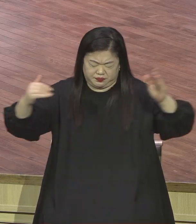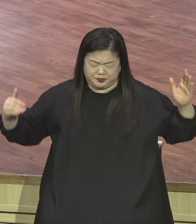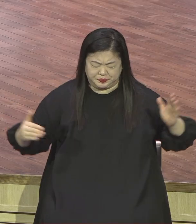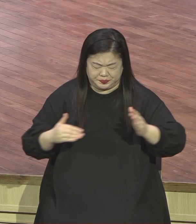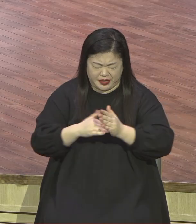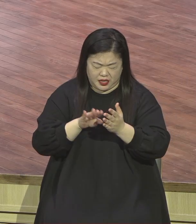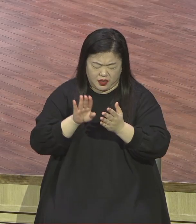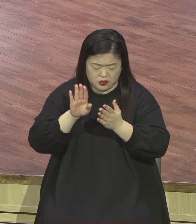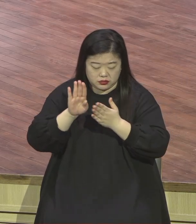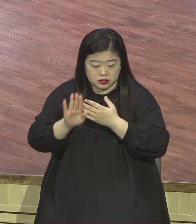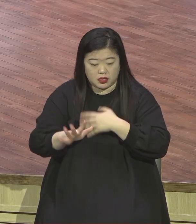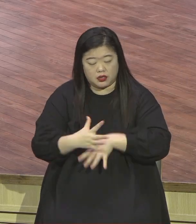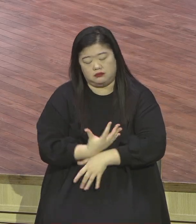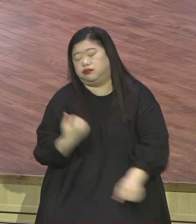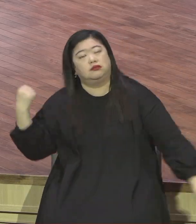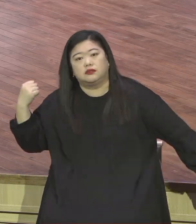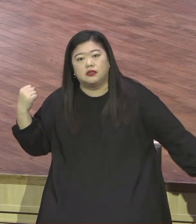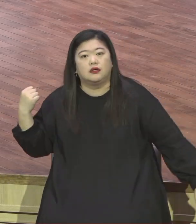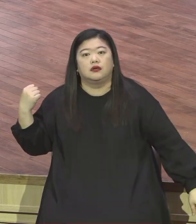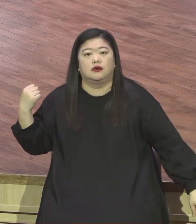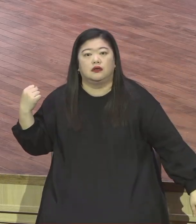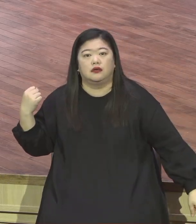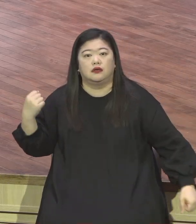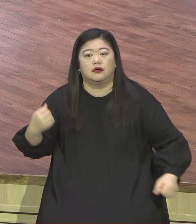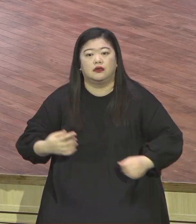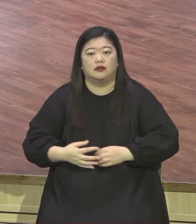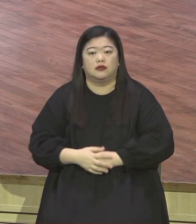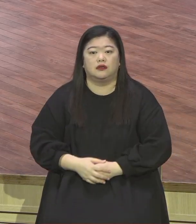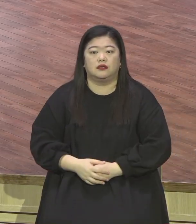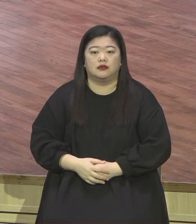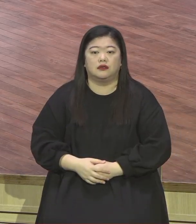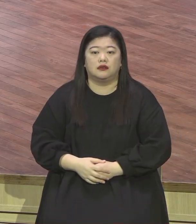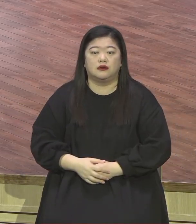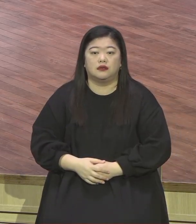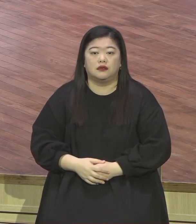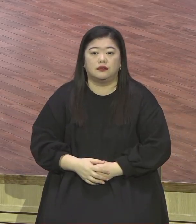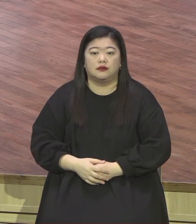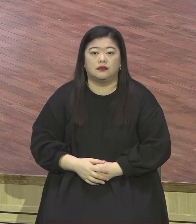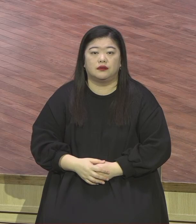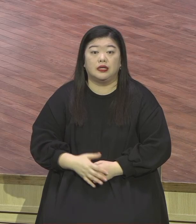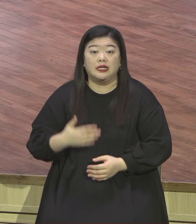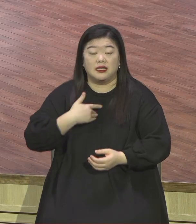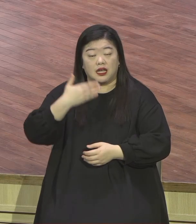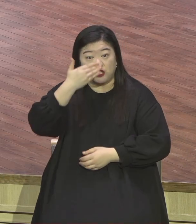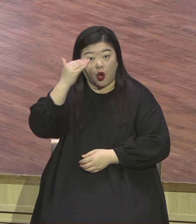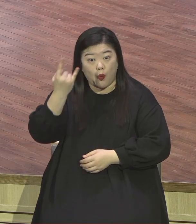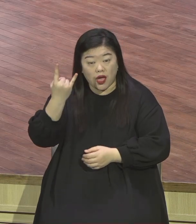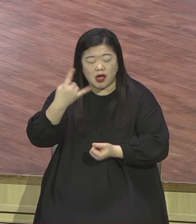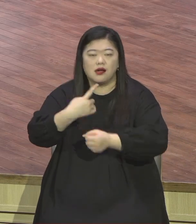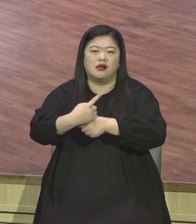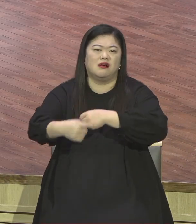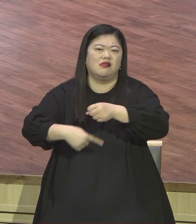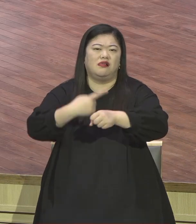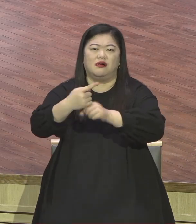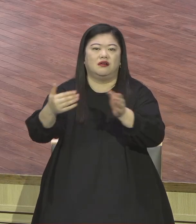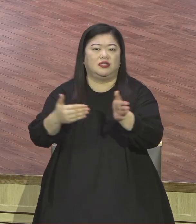회장을 40여 명 데리고 1080까지 올리고 끝 부장 맡았다 한 해 끝